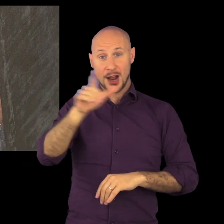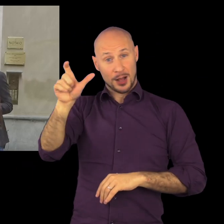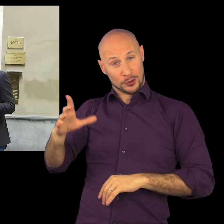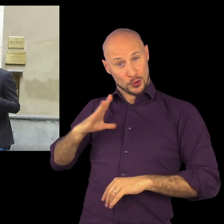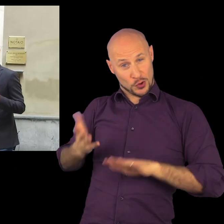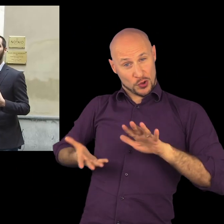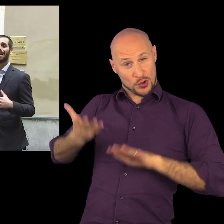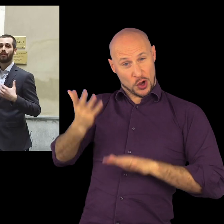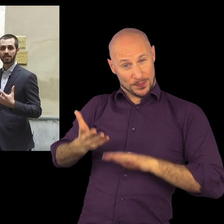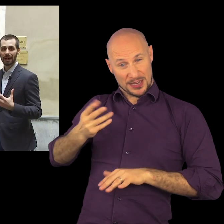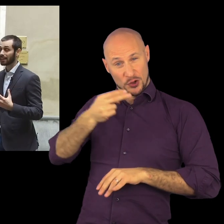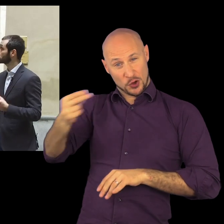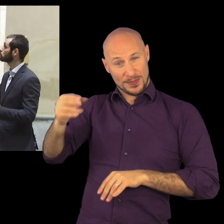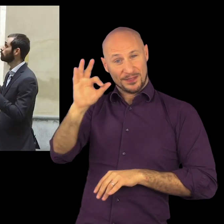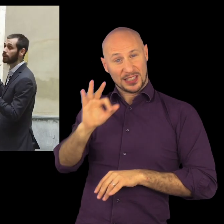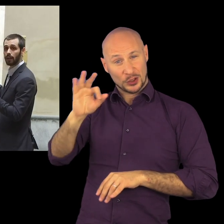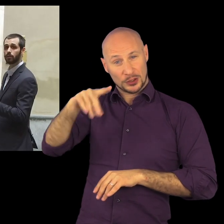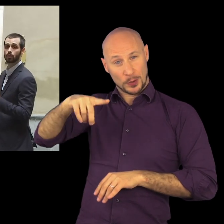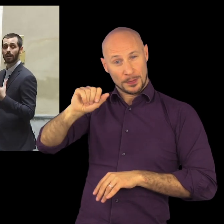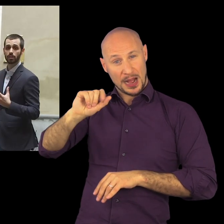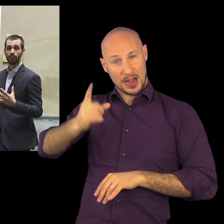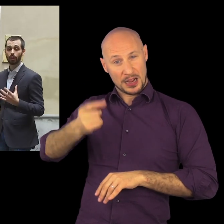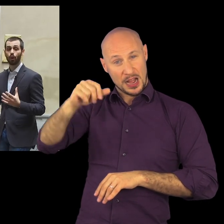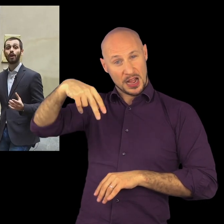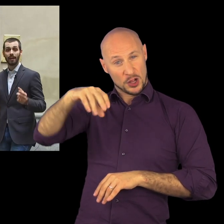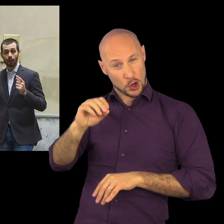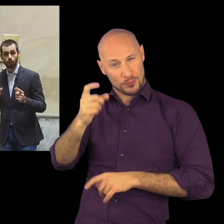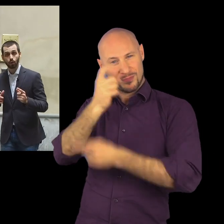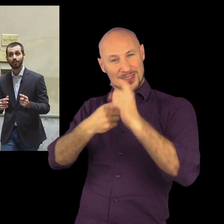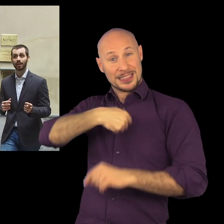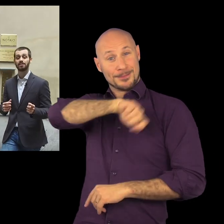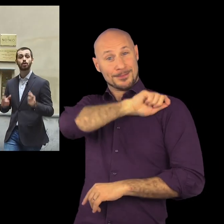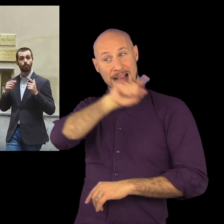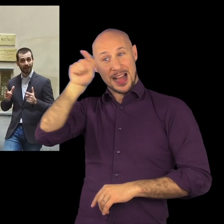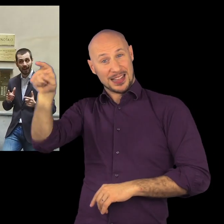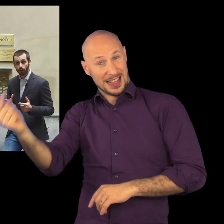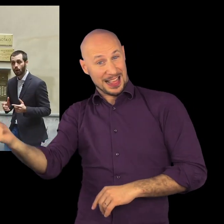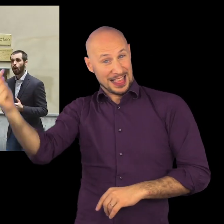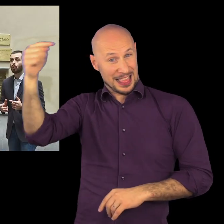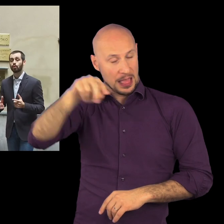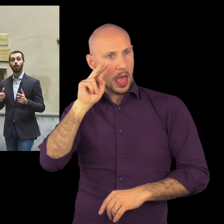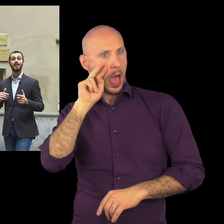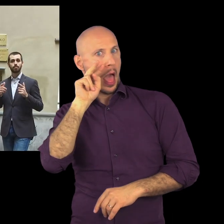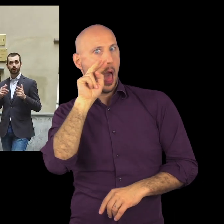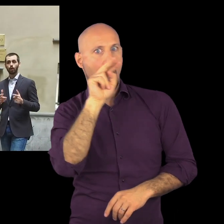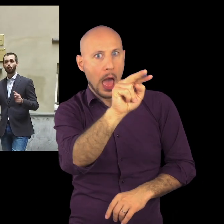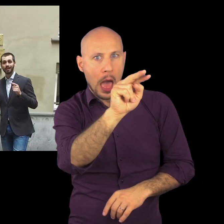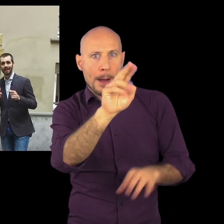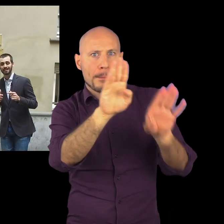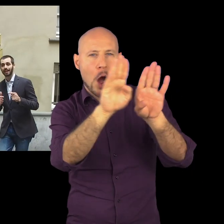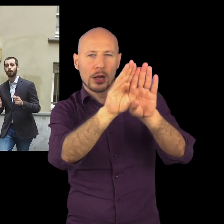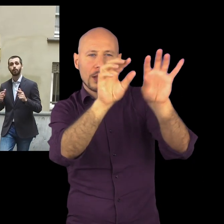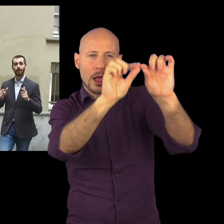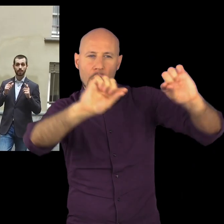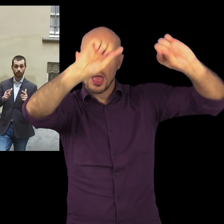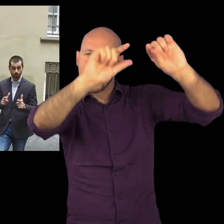proprio palazzo venisse affrescata sul modello di squarciafico e ancora Francisco Pagano, un nobile spagnolo,